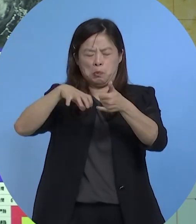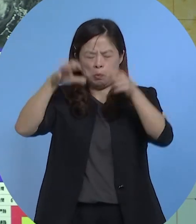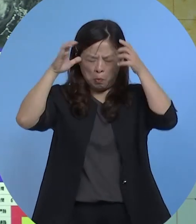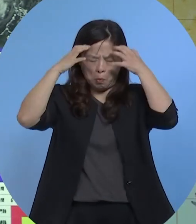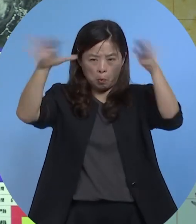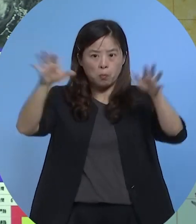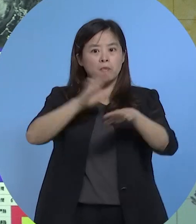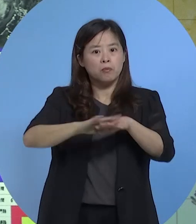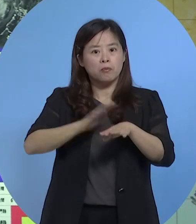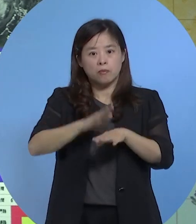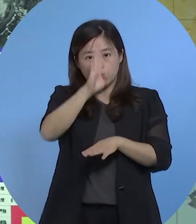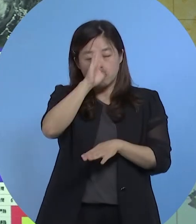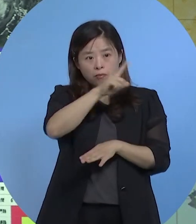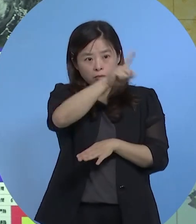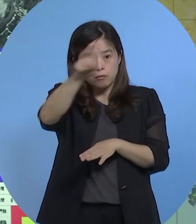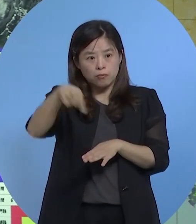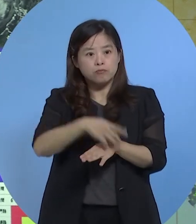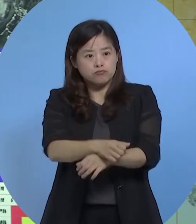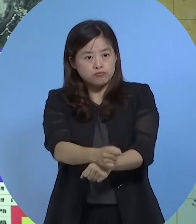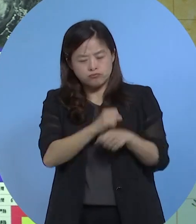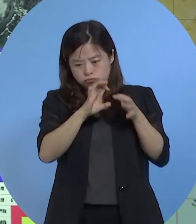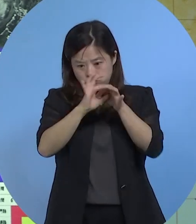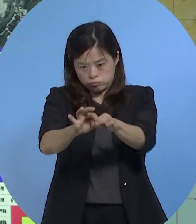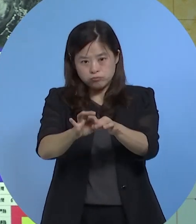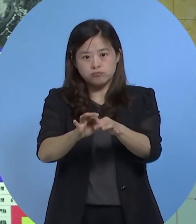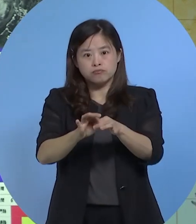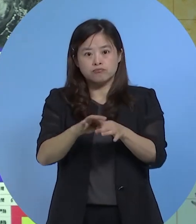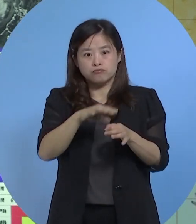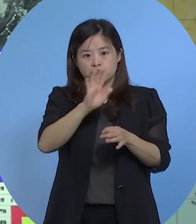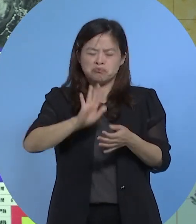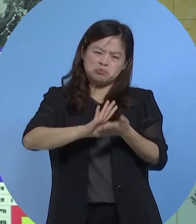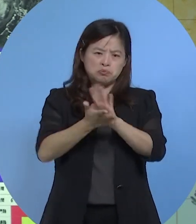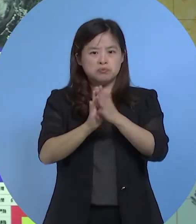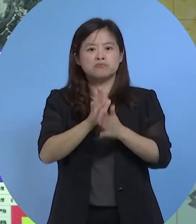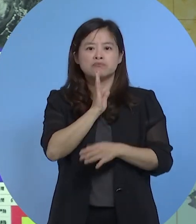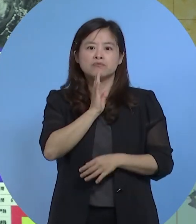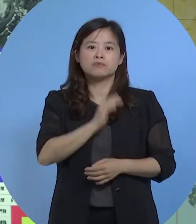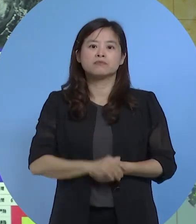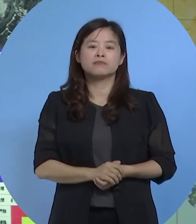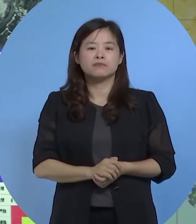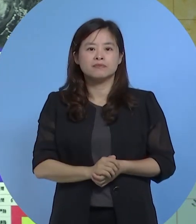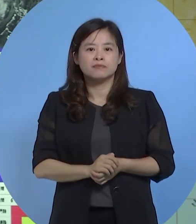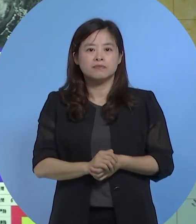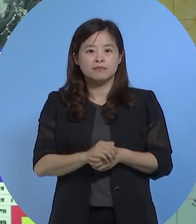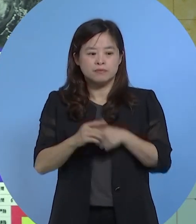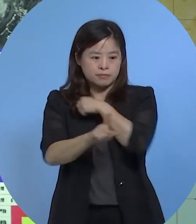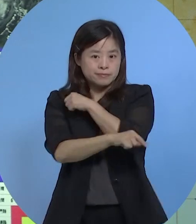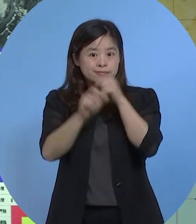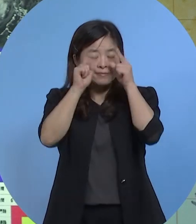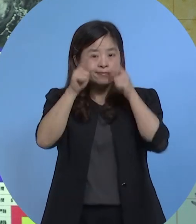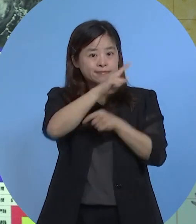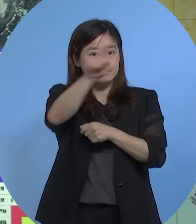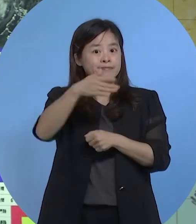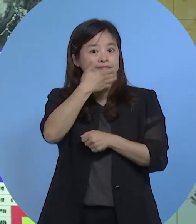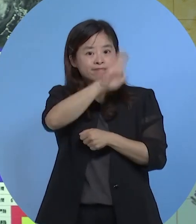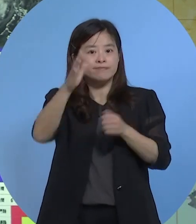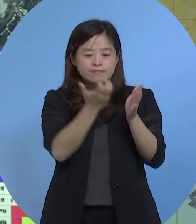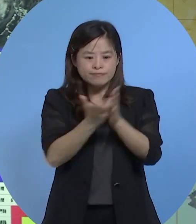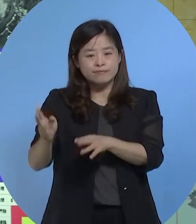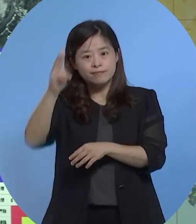报的发布因此请大家要持续注意这样子不稳定的天气最后我们要提醒虽然气象局准备要在下午的